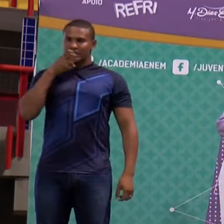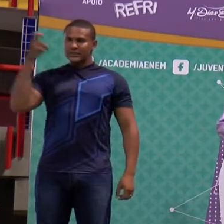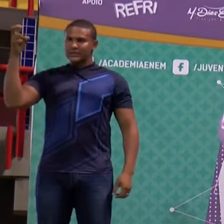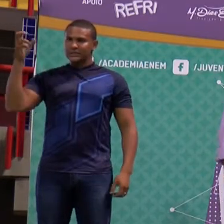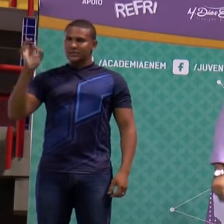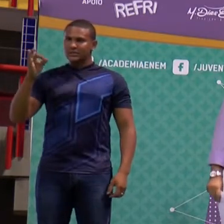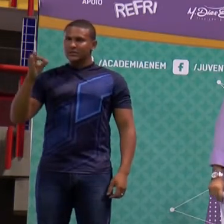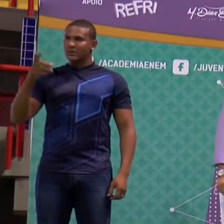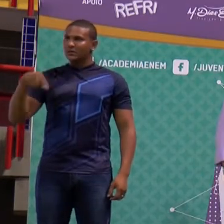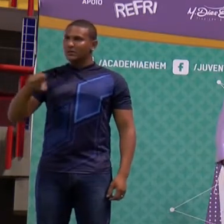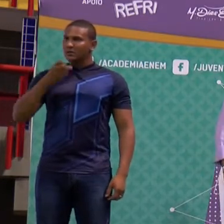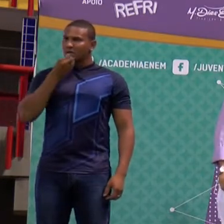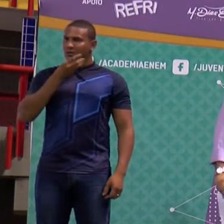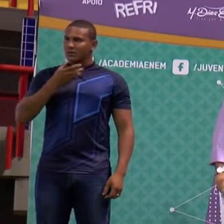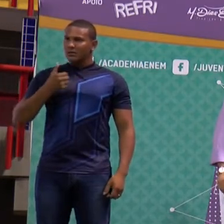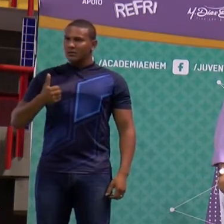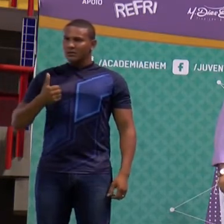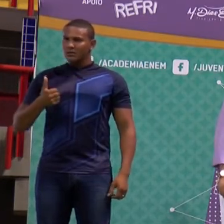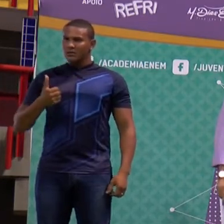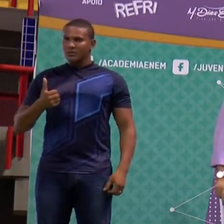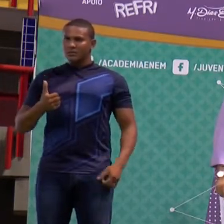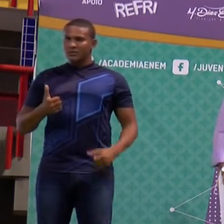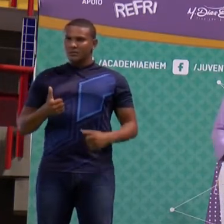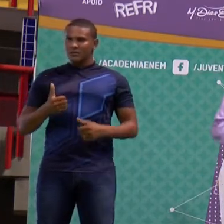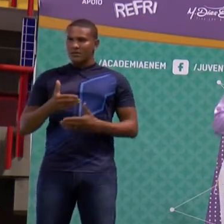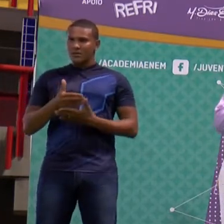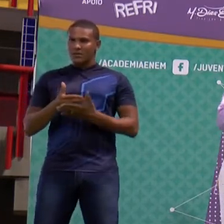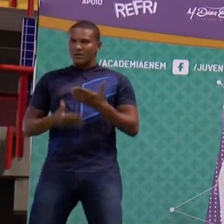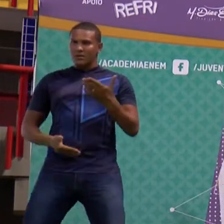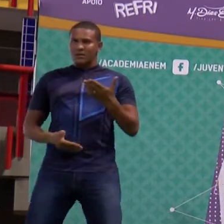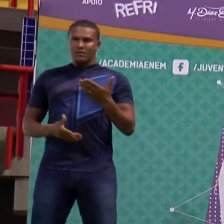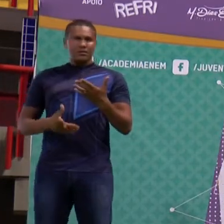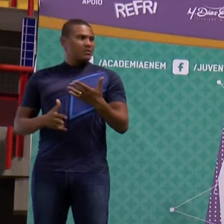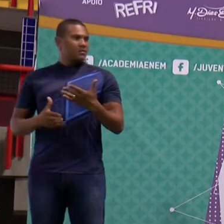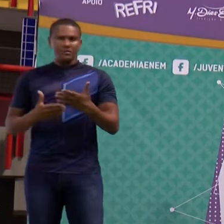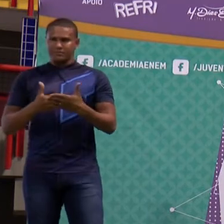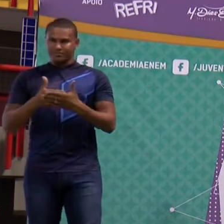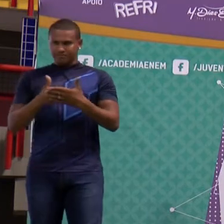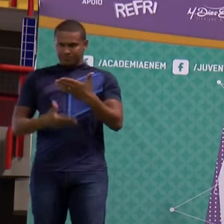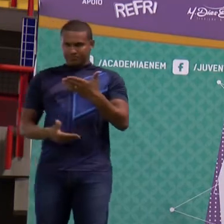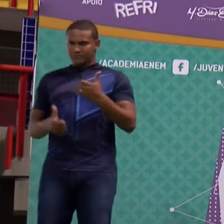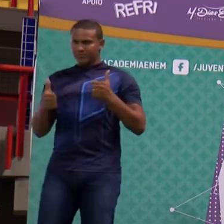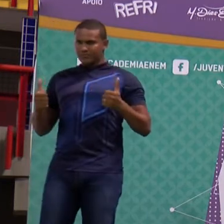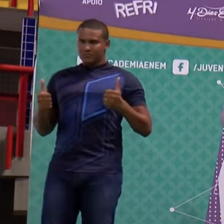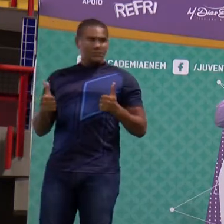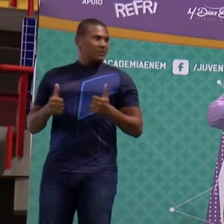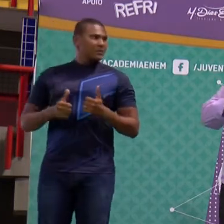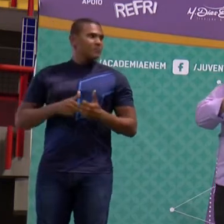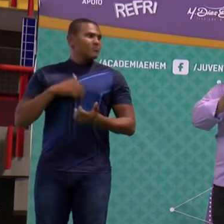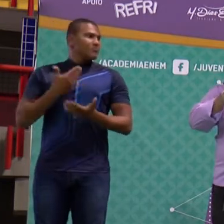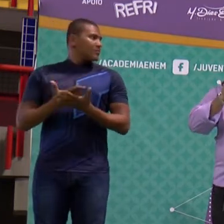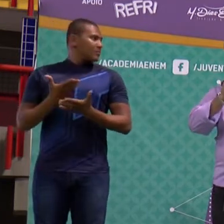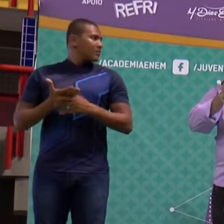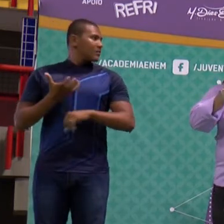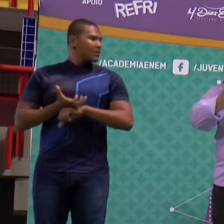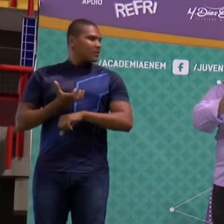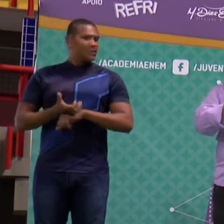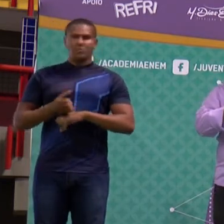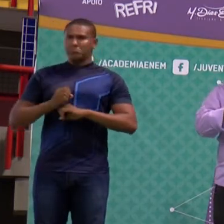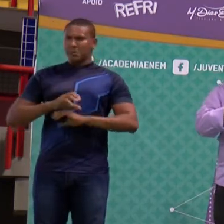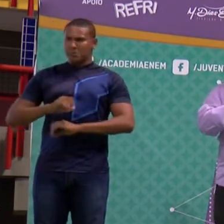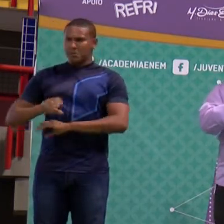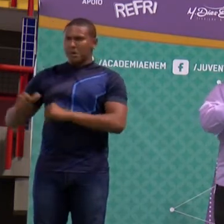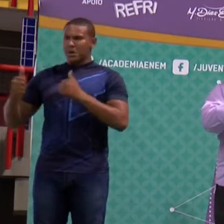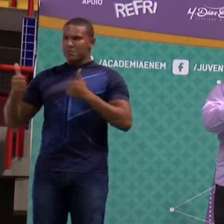Está todo mundo aí preparado para essa prova, sábado e domingo. Todo mundo teve excelentes aulas, né? Do projeto Academia